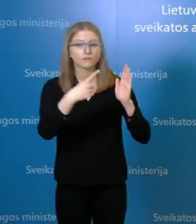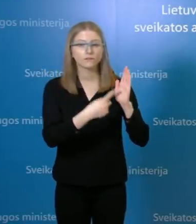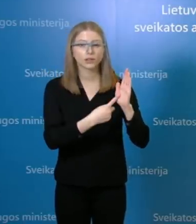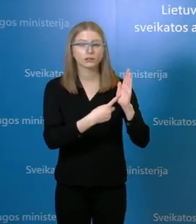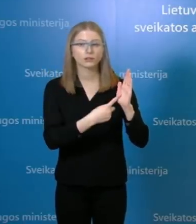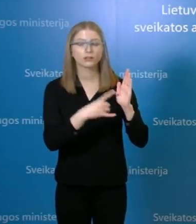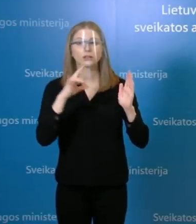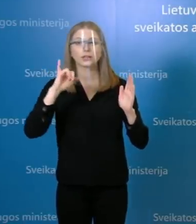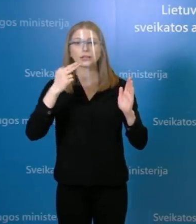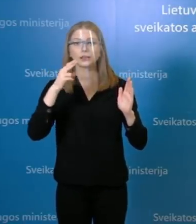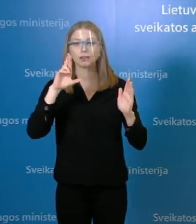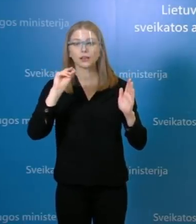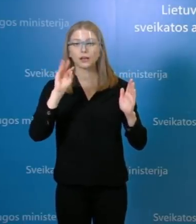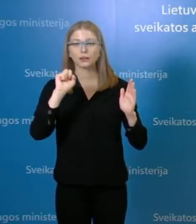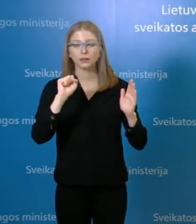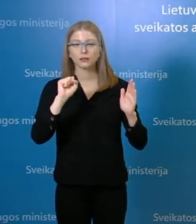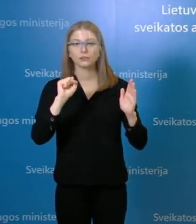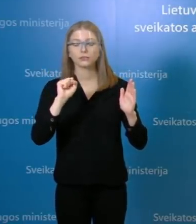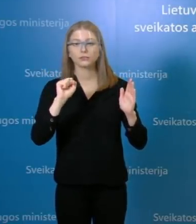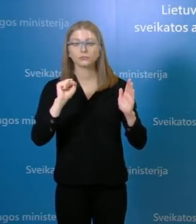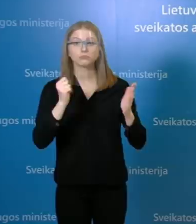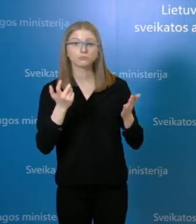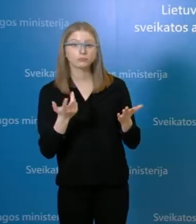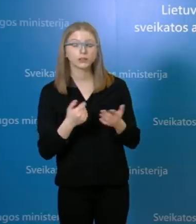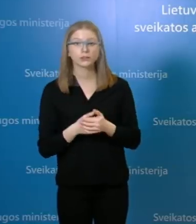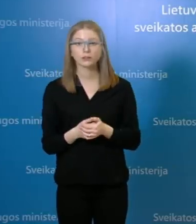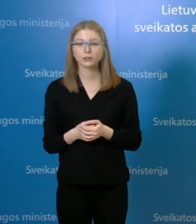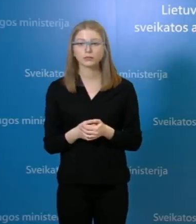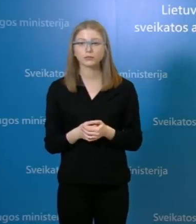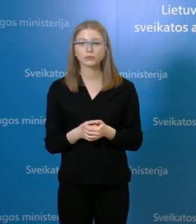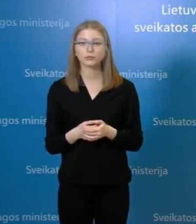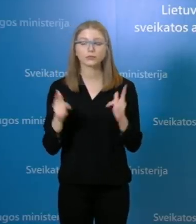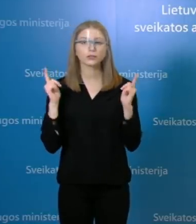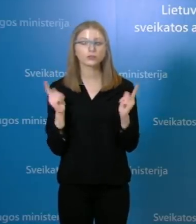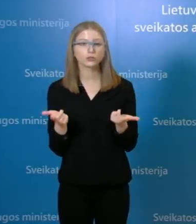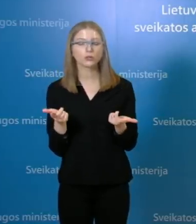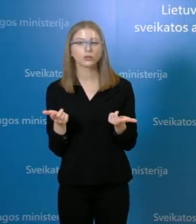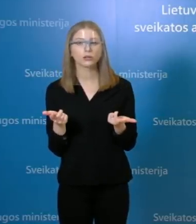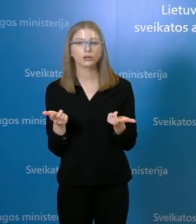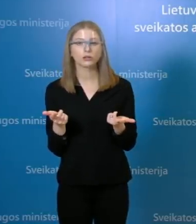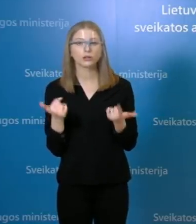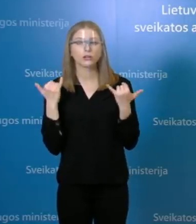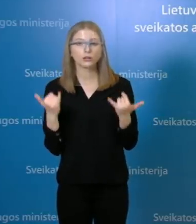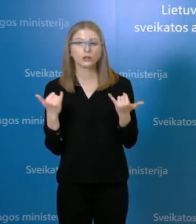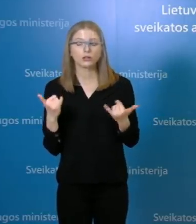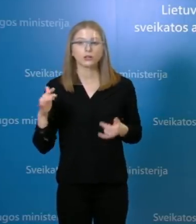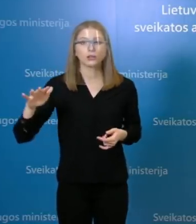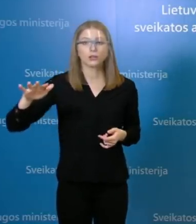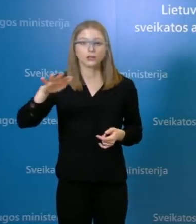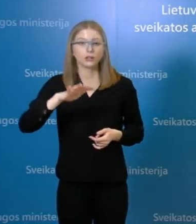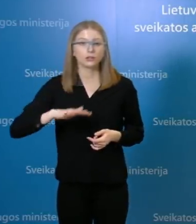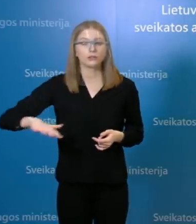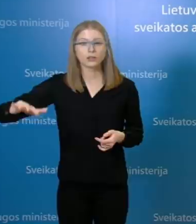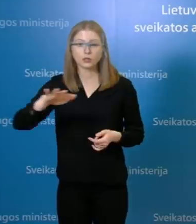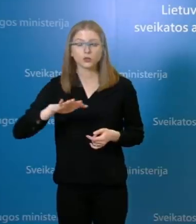Ginretą, pirmiausia, apie tai, ar jūsų tinkate, kad tai yra žydininis plėtimas ir kad visuomenė jana nesklinda